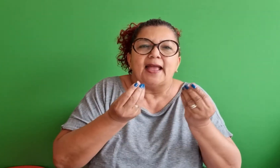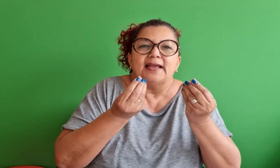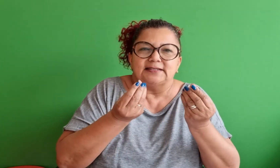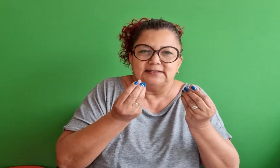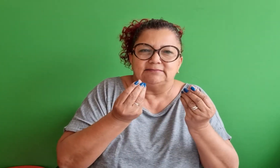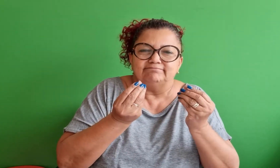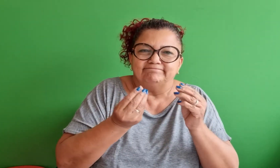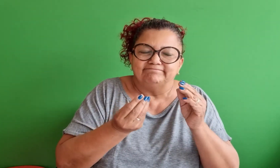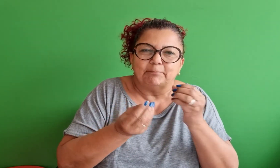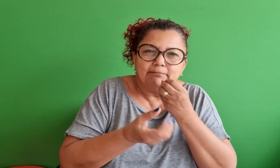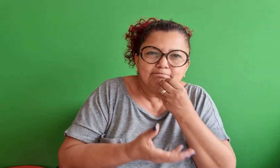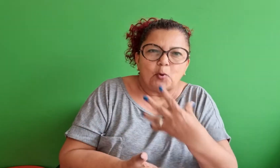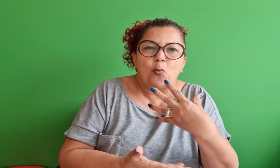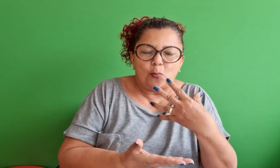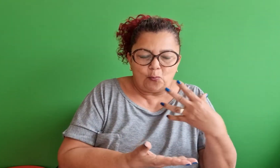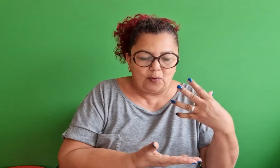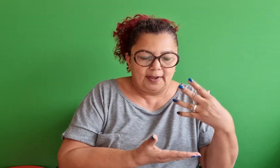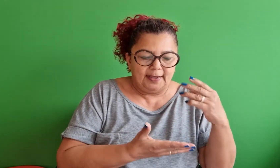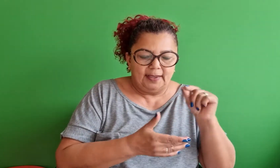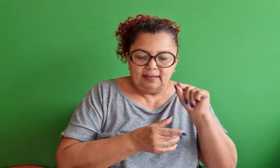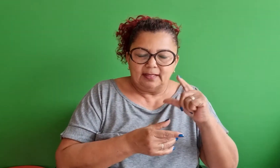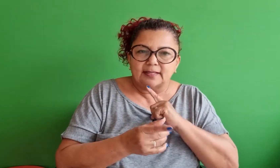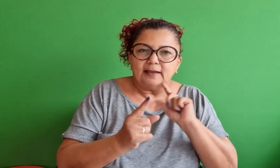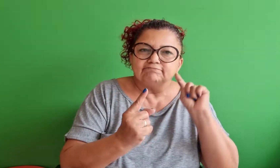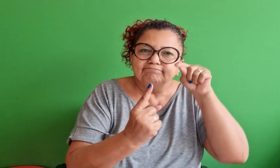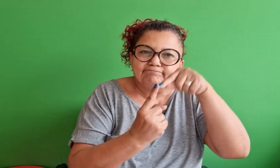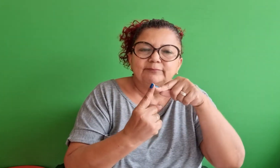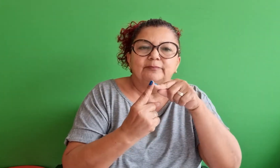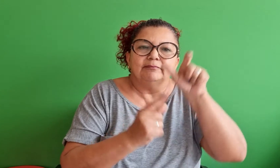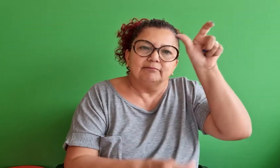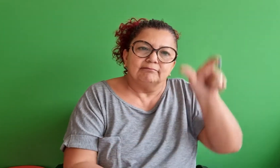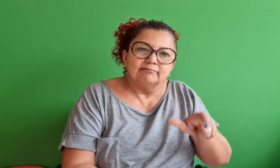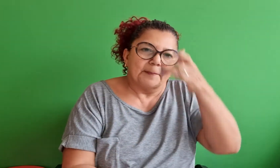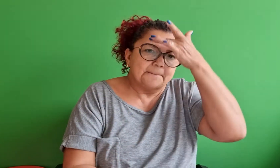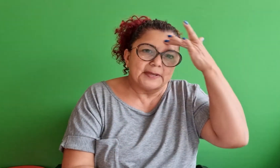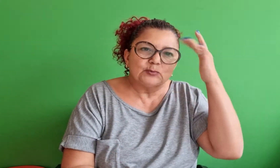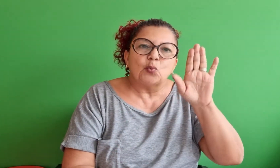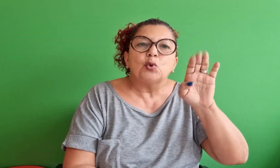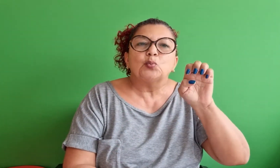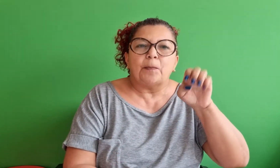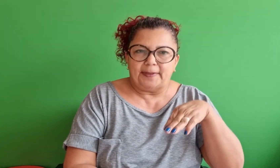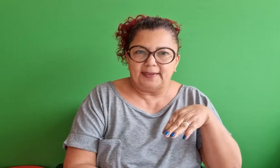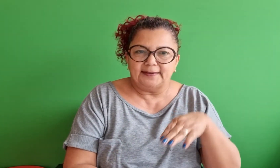que constituem o homem de bem.